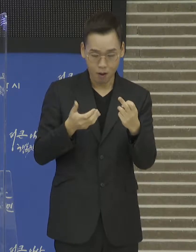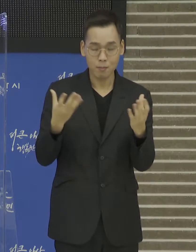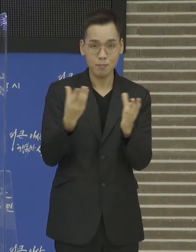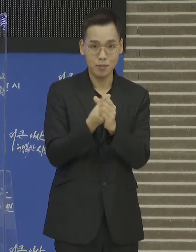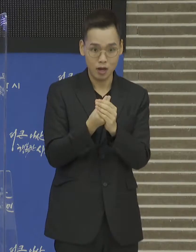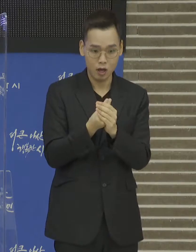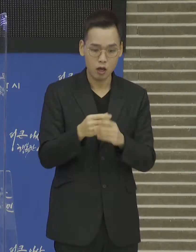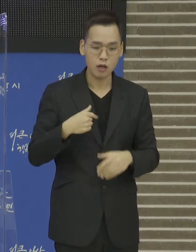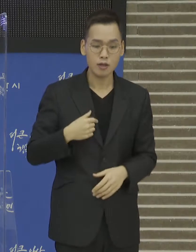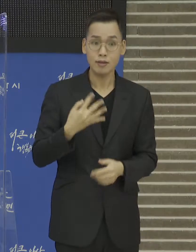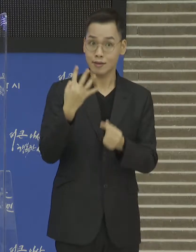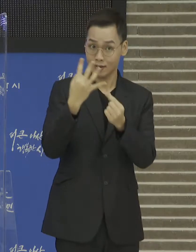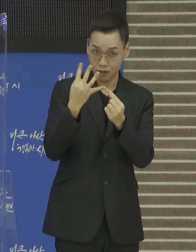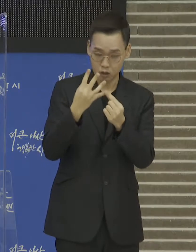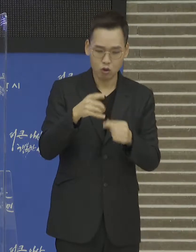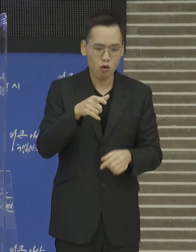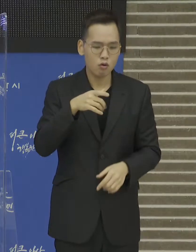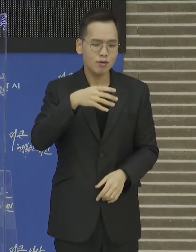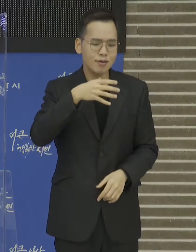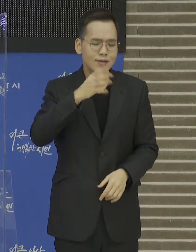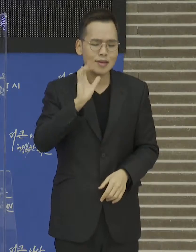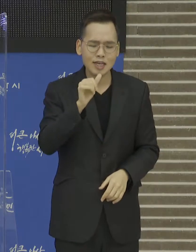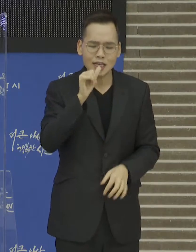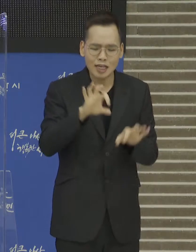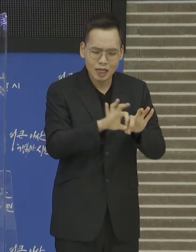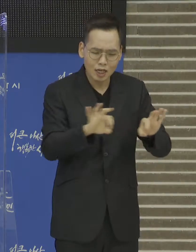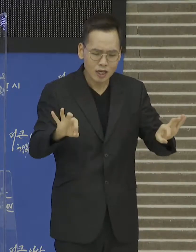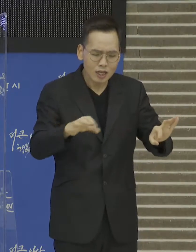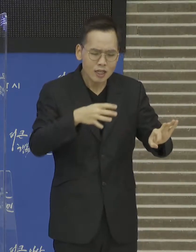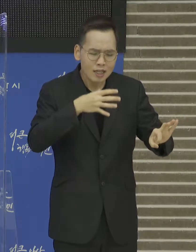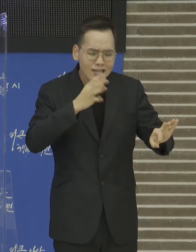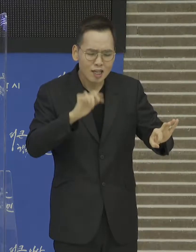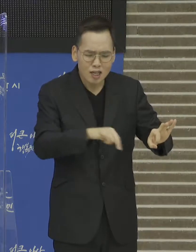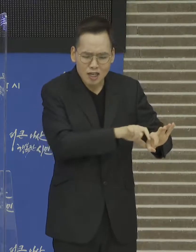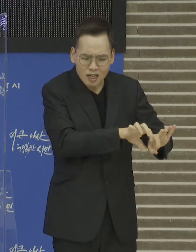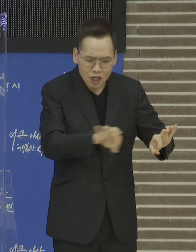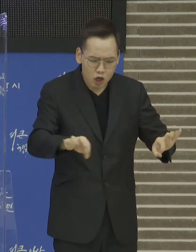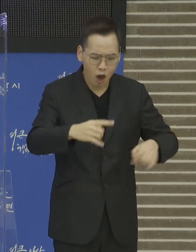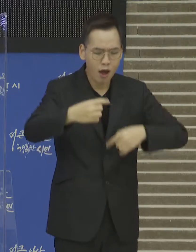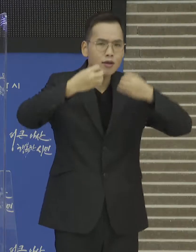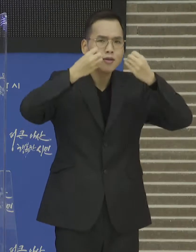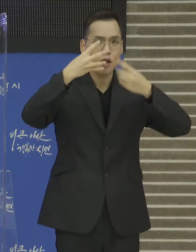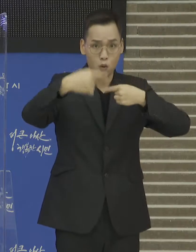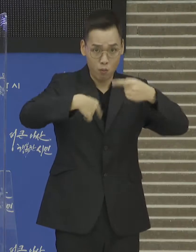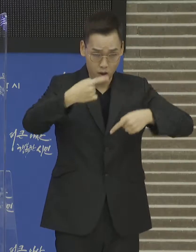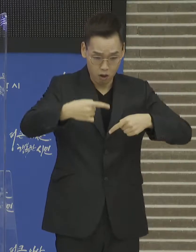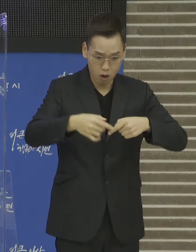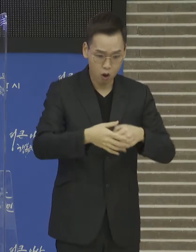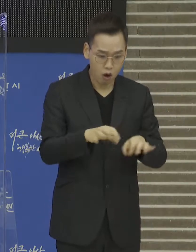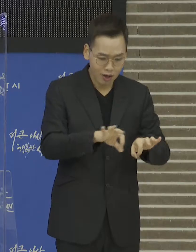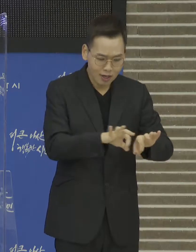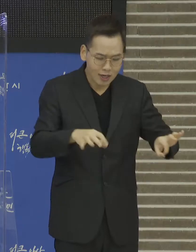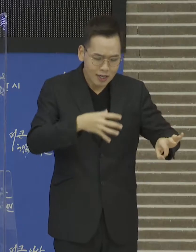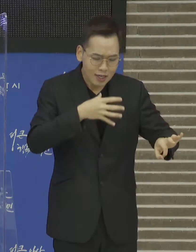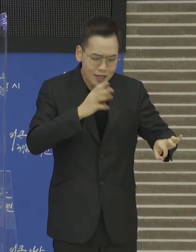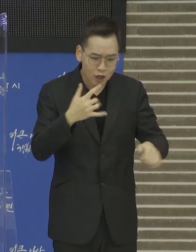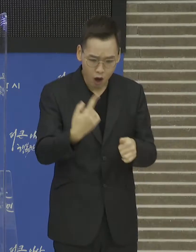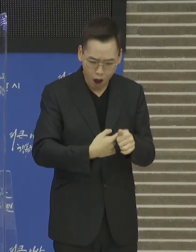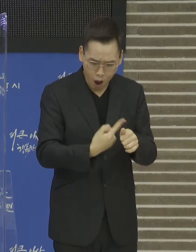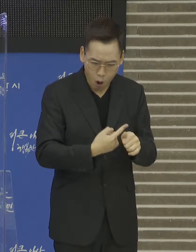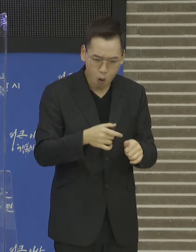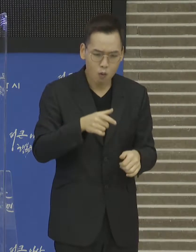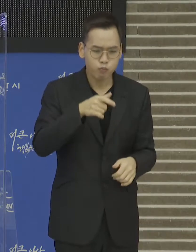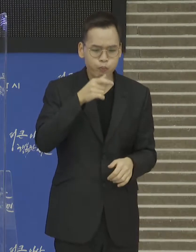사업입니다. 깨끗하고 안전한 수돗물을 공급하고 누수 예방 및 유수율 향상을 위한